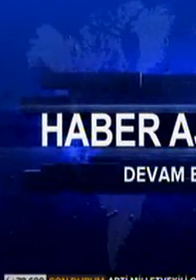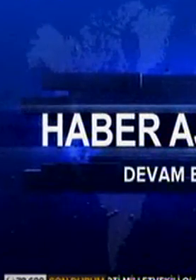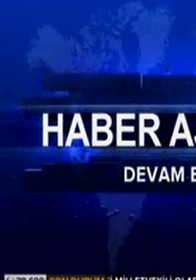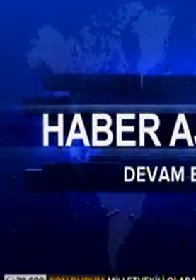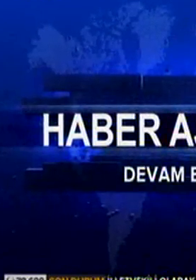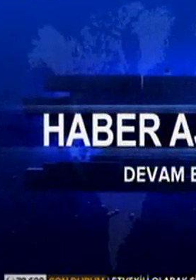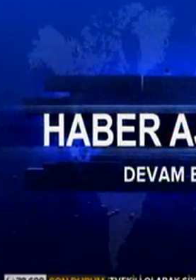Altyazı